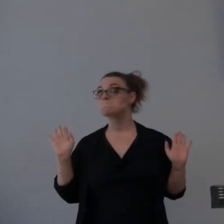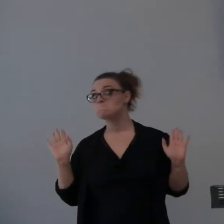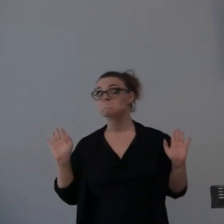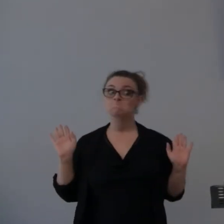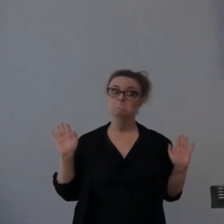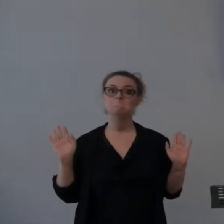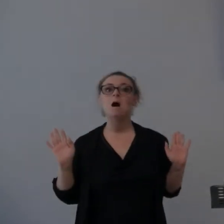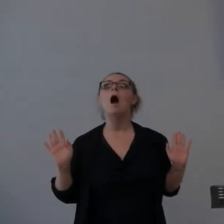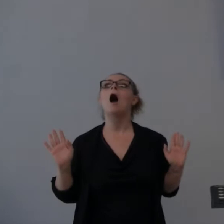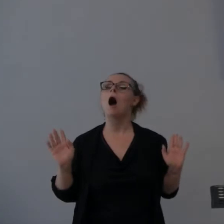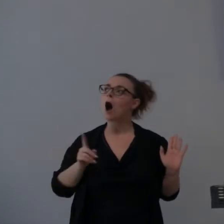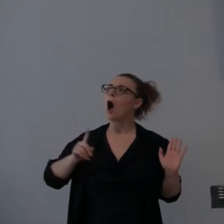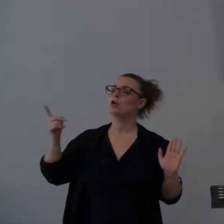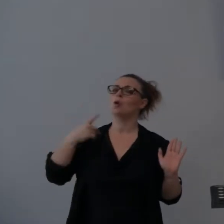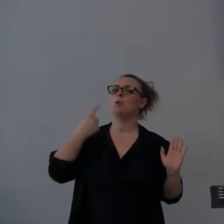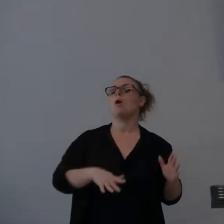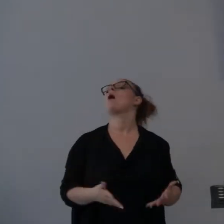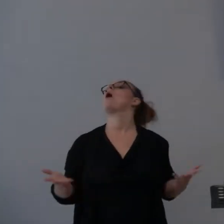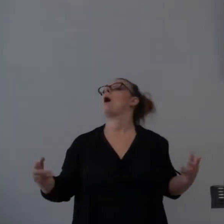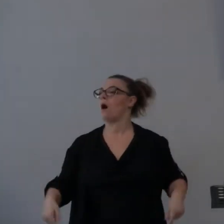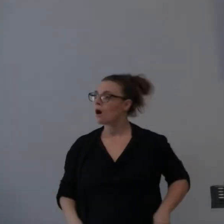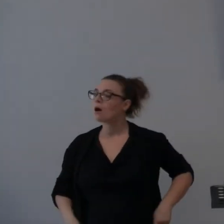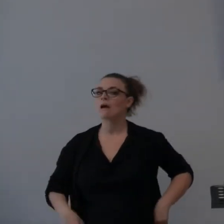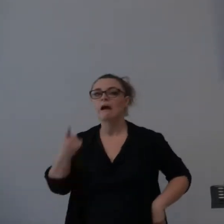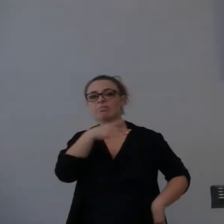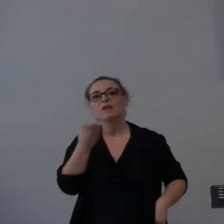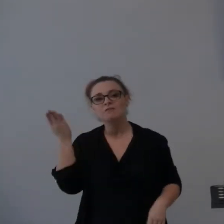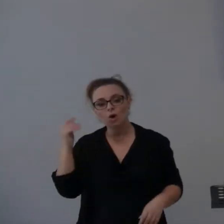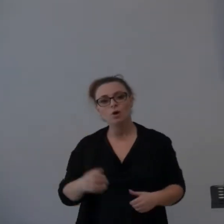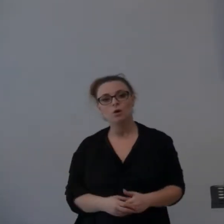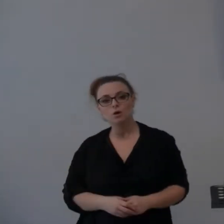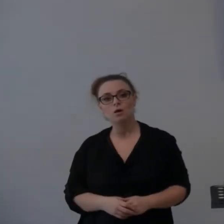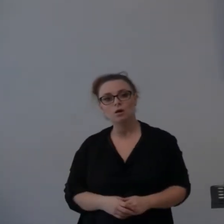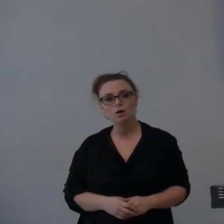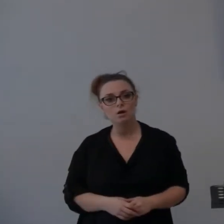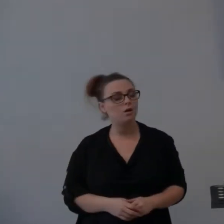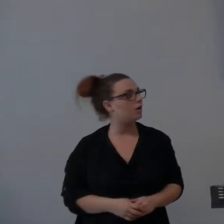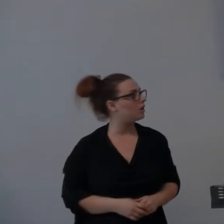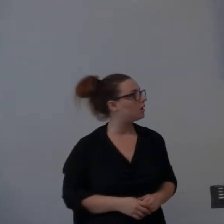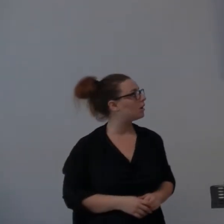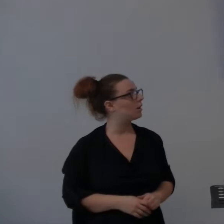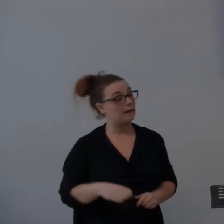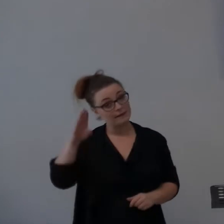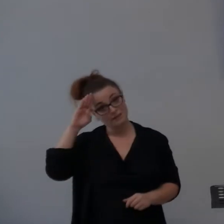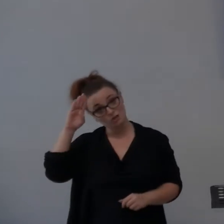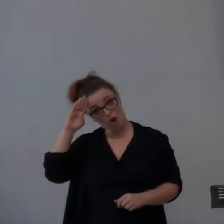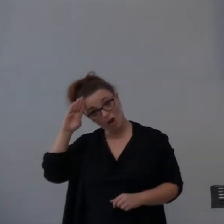Che cosa fa Dio? Io pulisco. Ecco qua, Dio è cattivo. Dio pulisce. Facciamo attenzione.